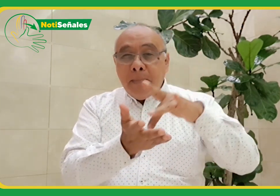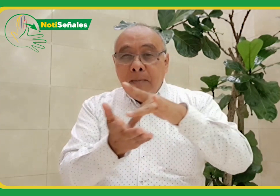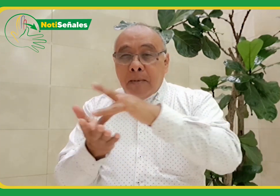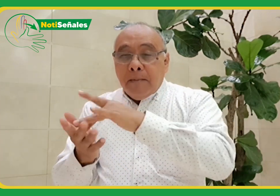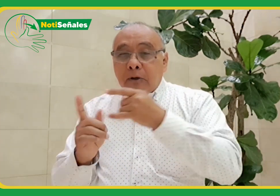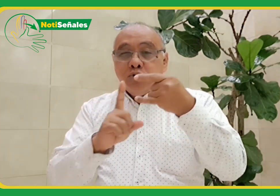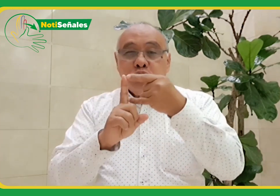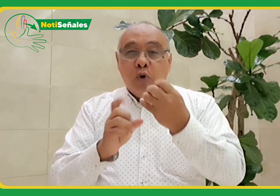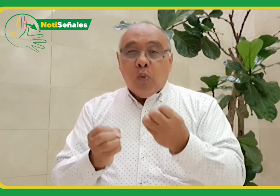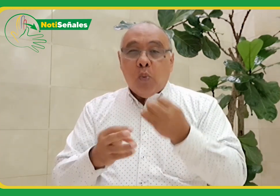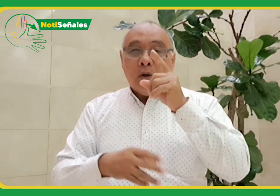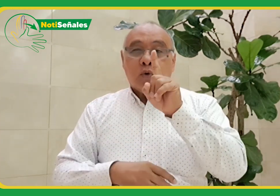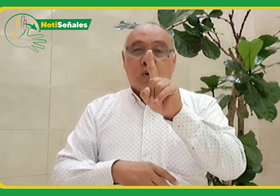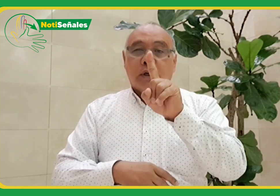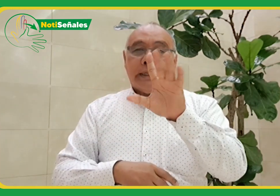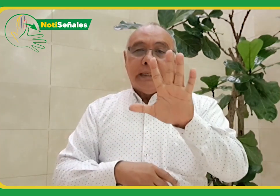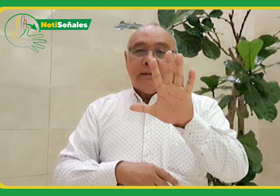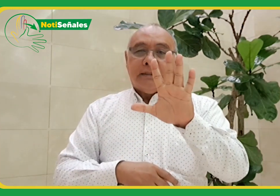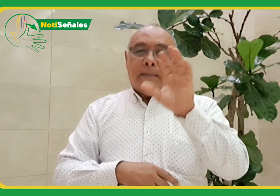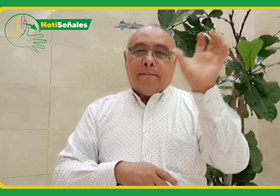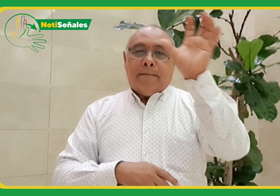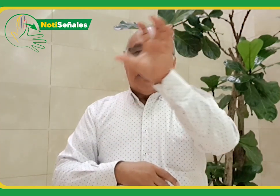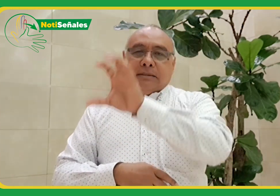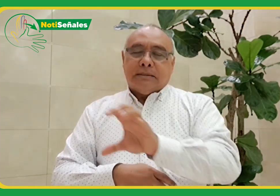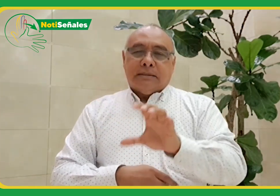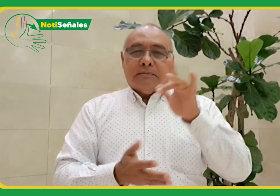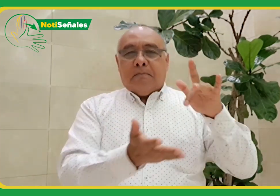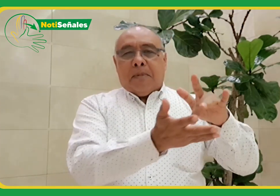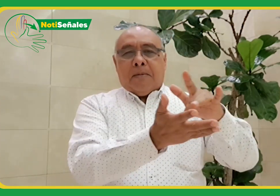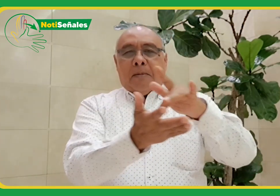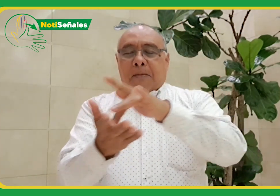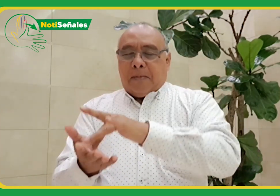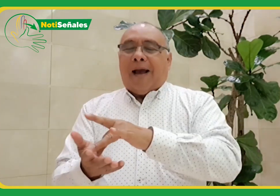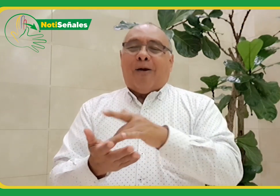15 países vía zoom con una mayor participación de centro y suramérica